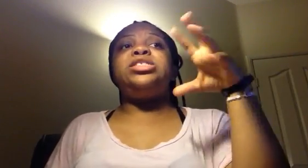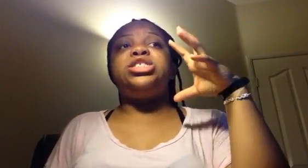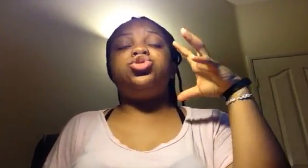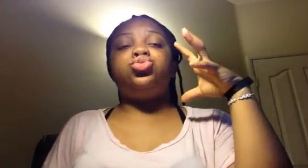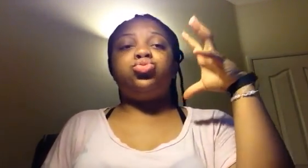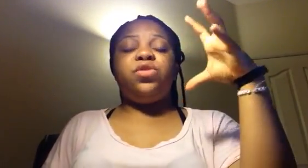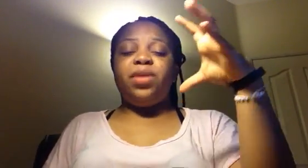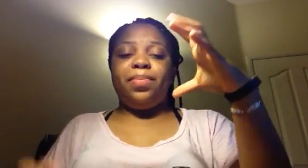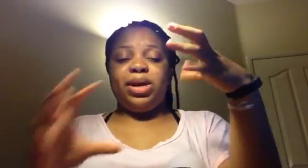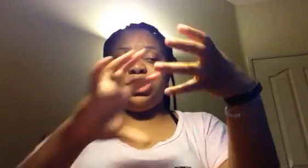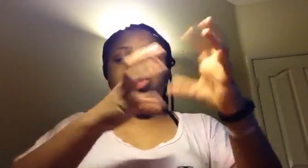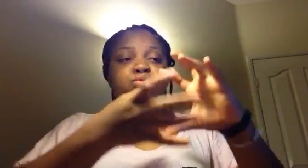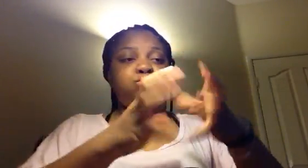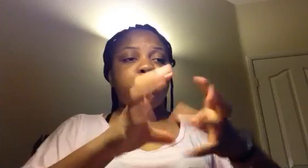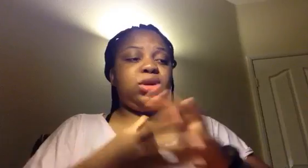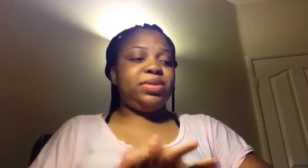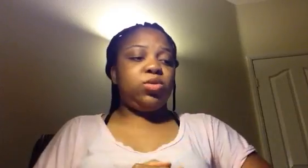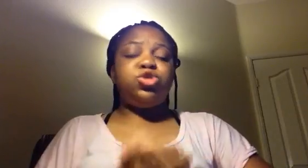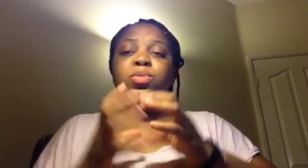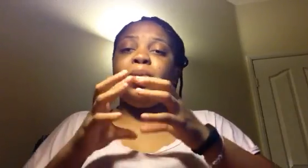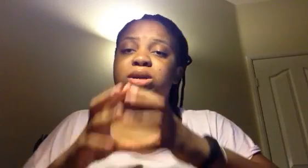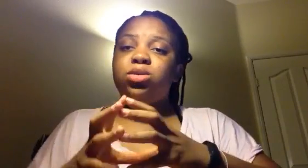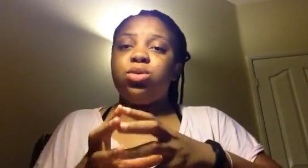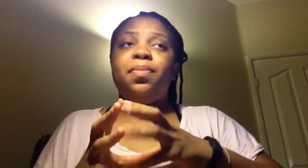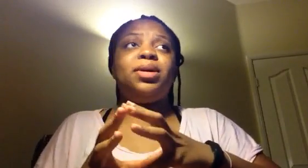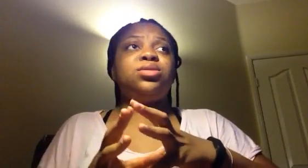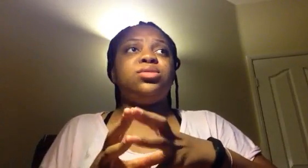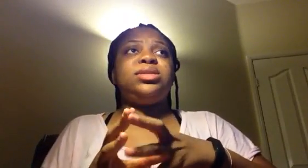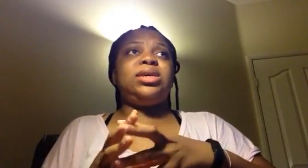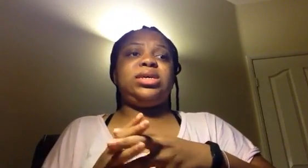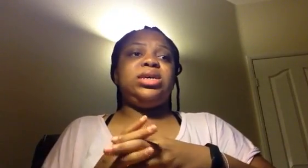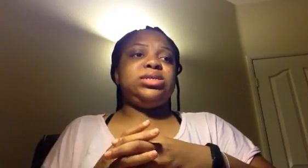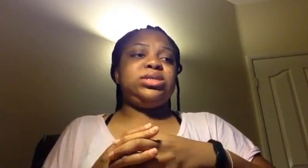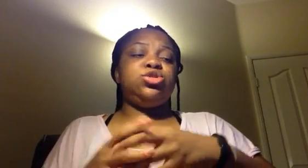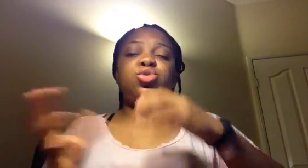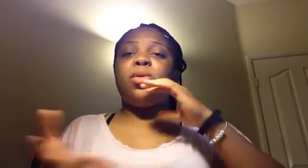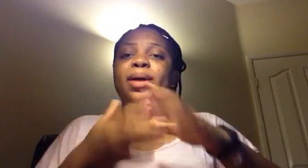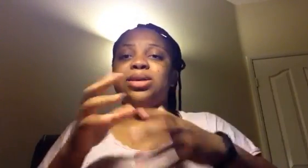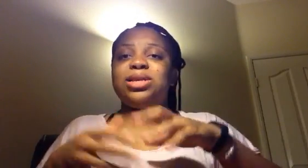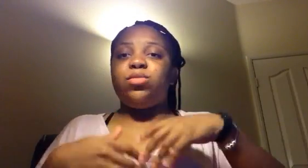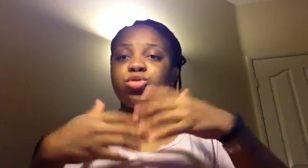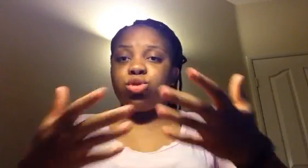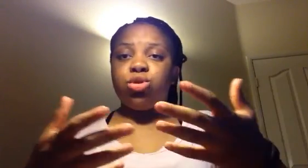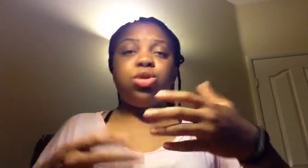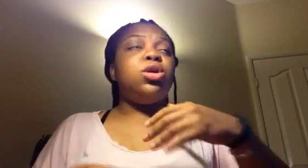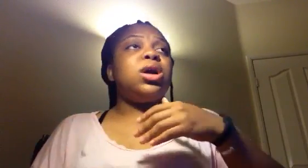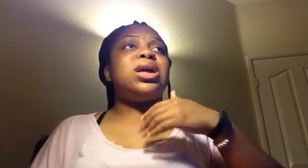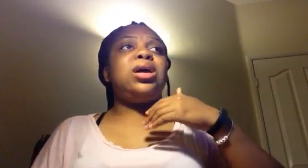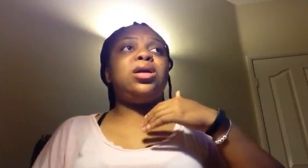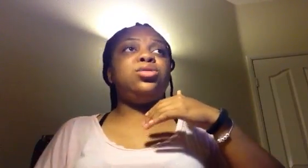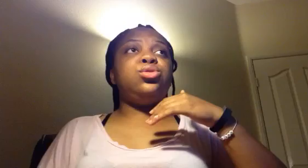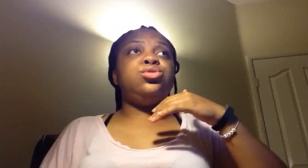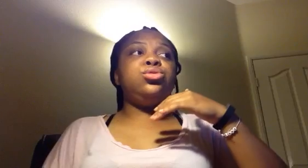Il fait partie du bundle. Le bundle,'est un truc qu'on met ensemble. donne du